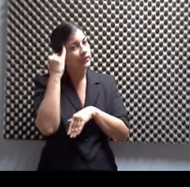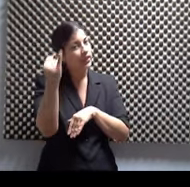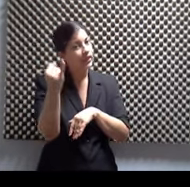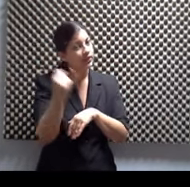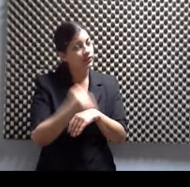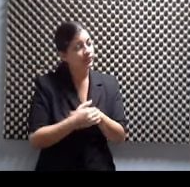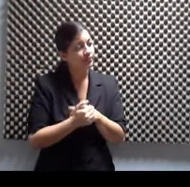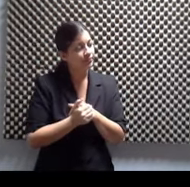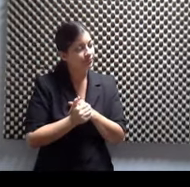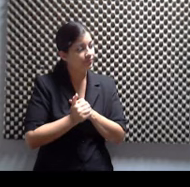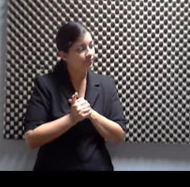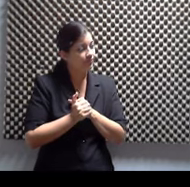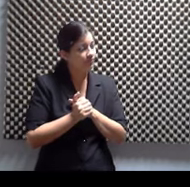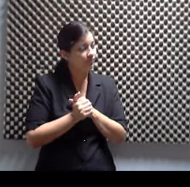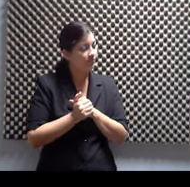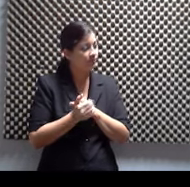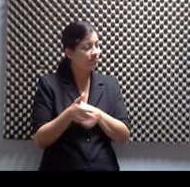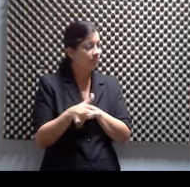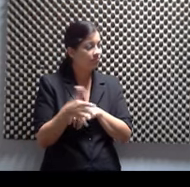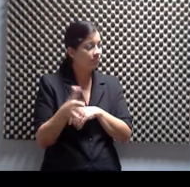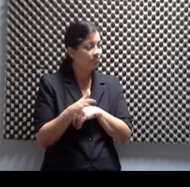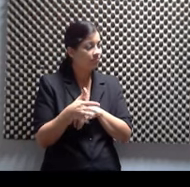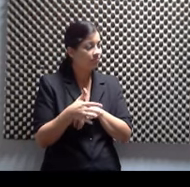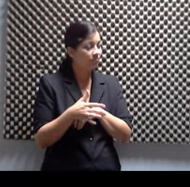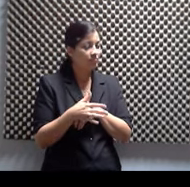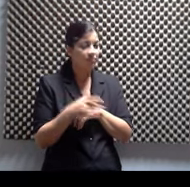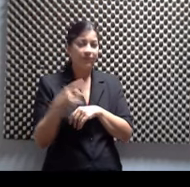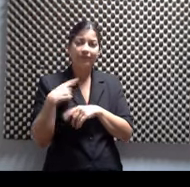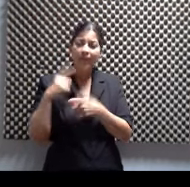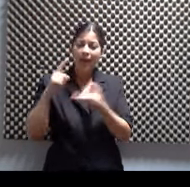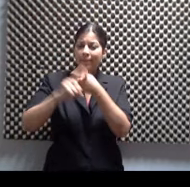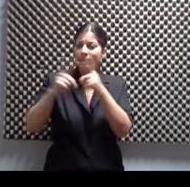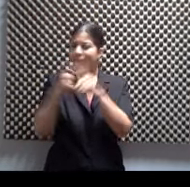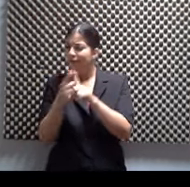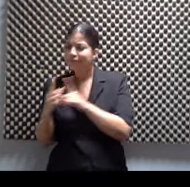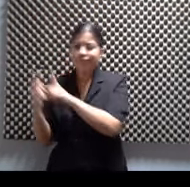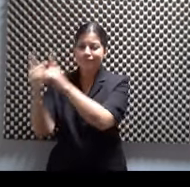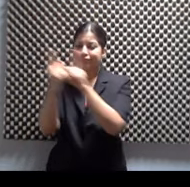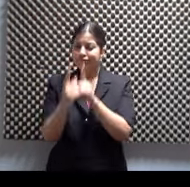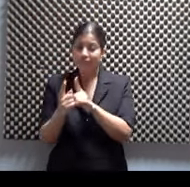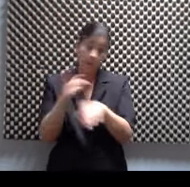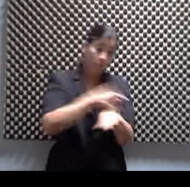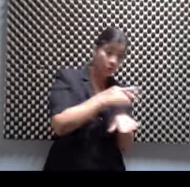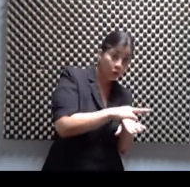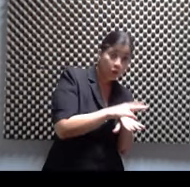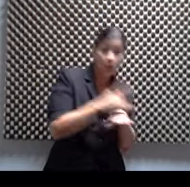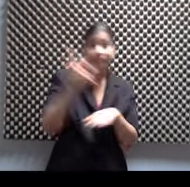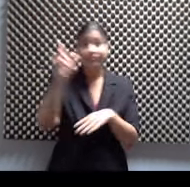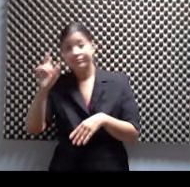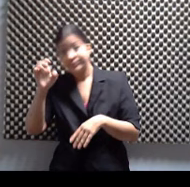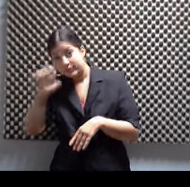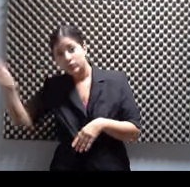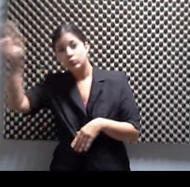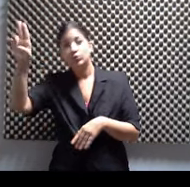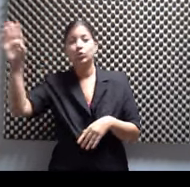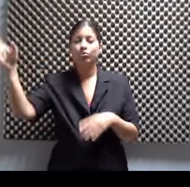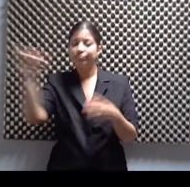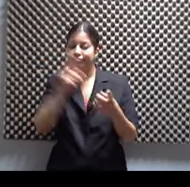entre hablar con amistades de aquí y de allá afuera, de que se debería hacer un intercambio en algún momento, cuando haya